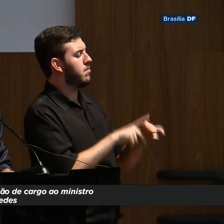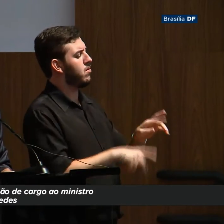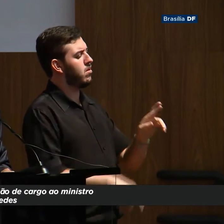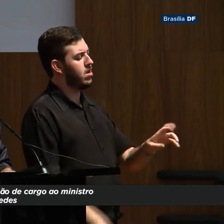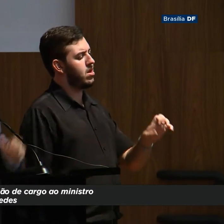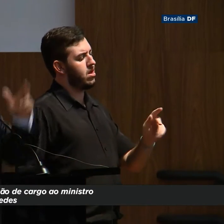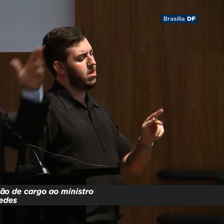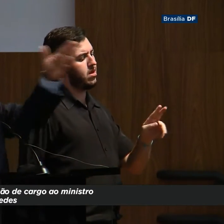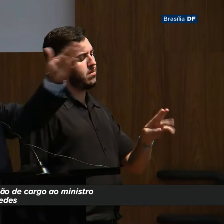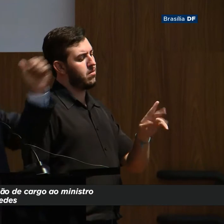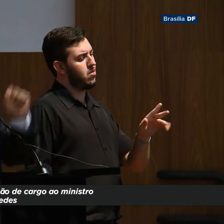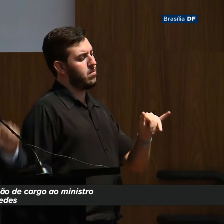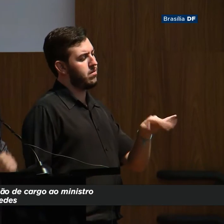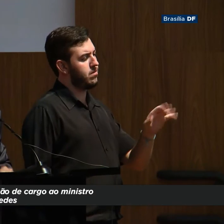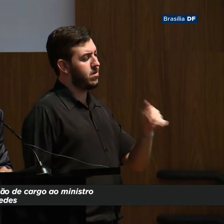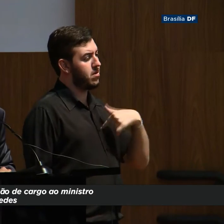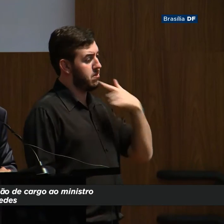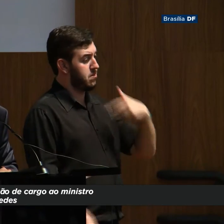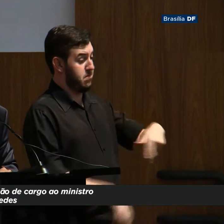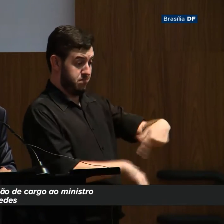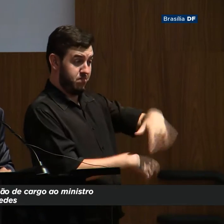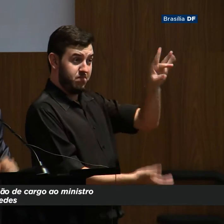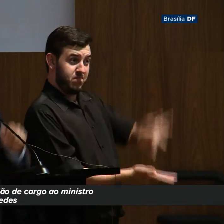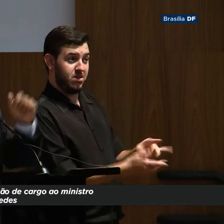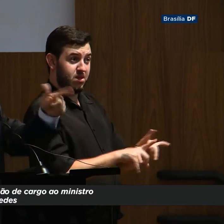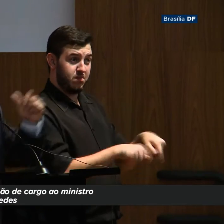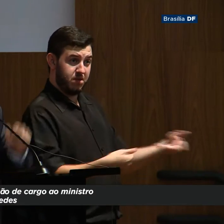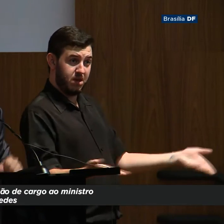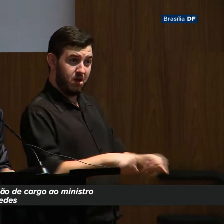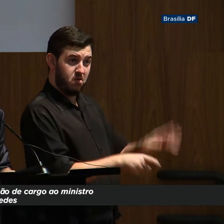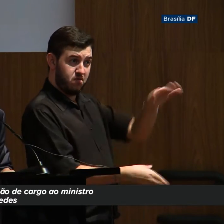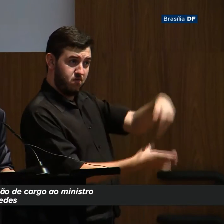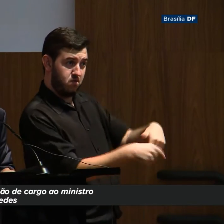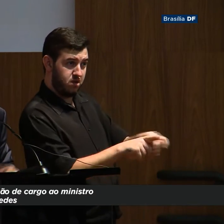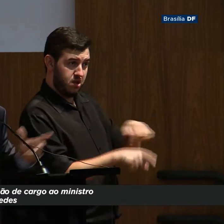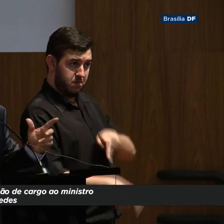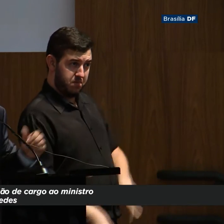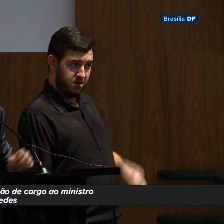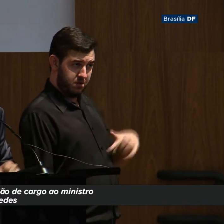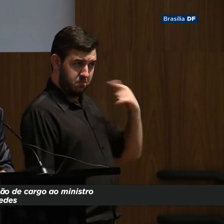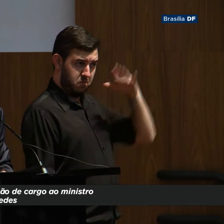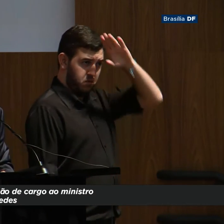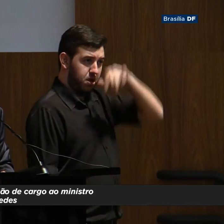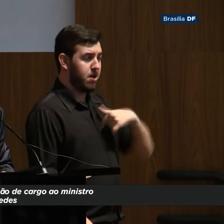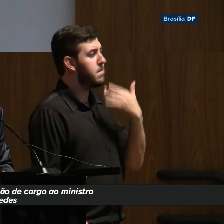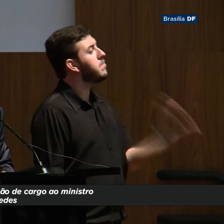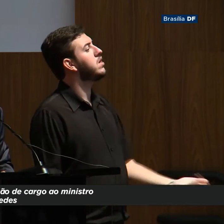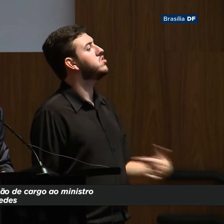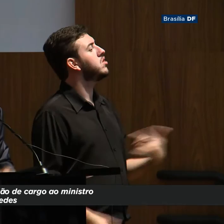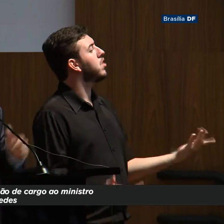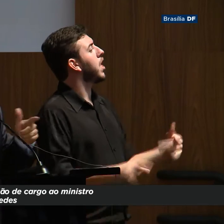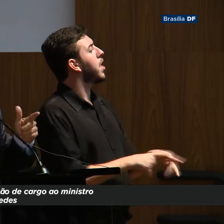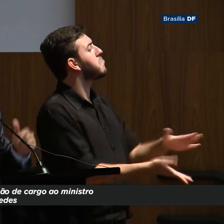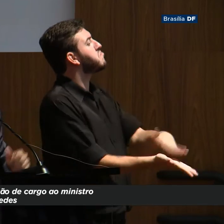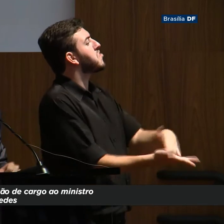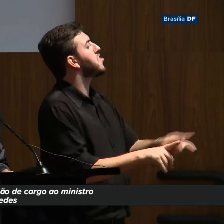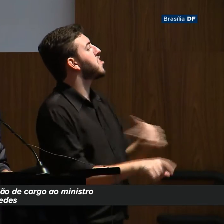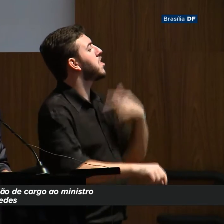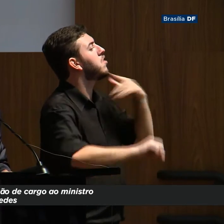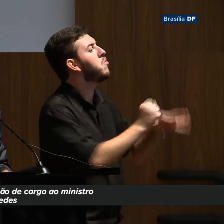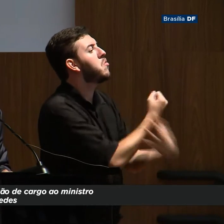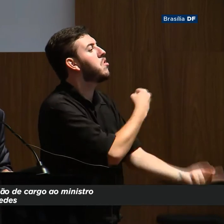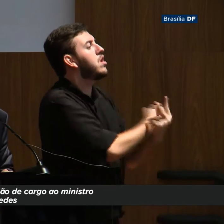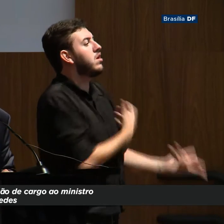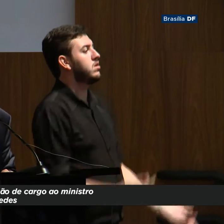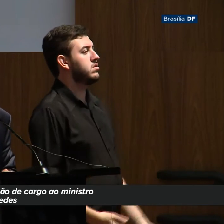educação, saneamento. Votaram agora no presidente Bolsonaro buscando segurança. Cadê o dinheiro da segurança? Não tem que vir a Brasília